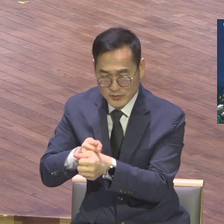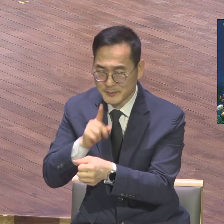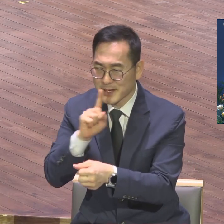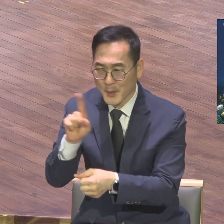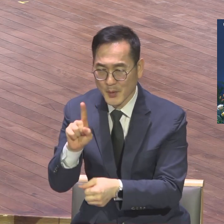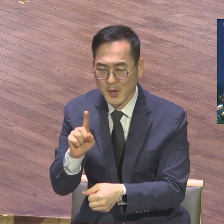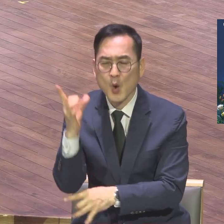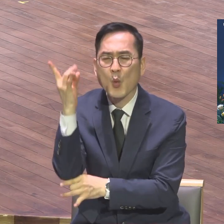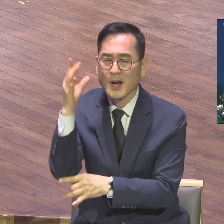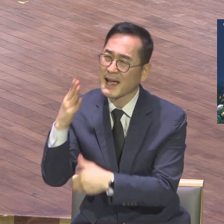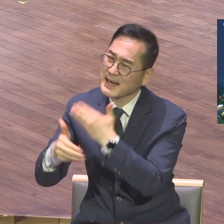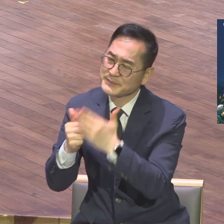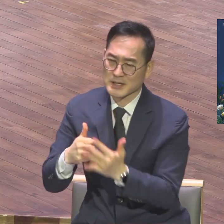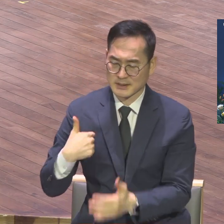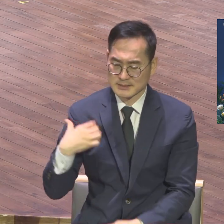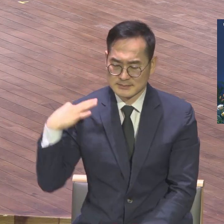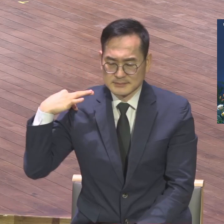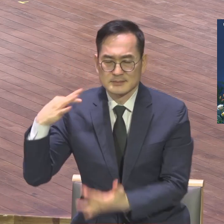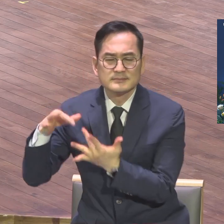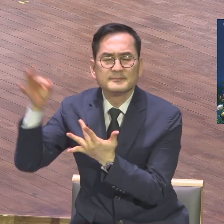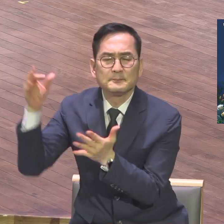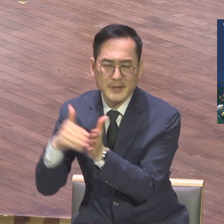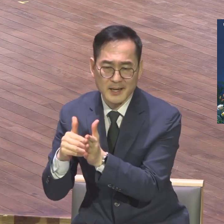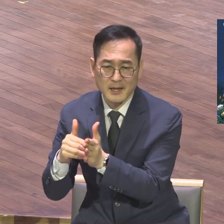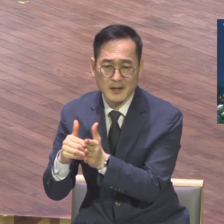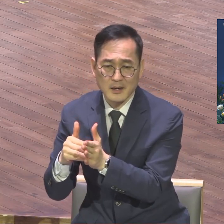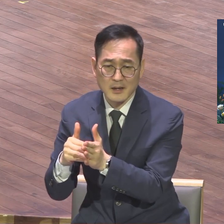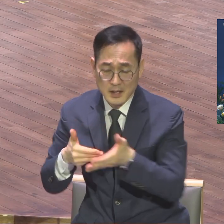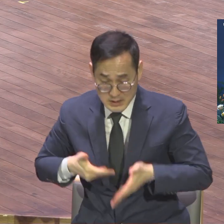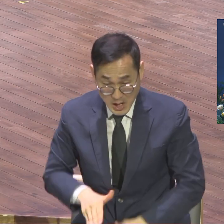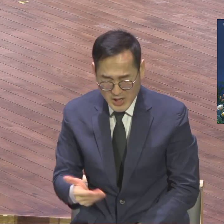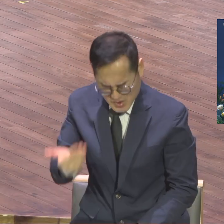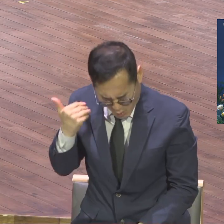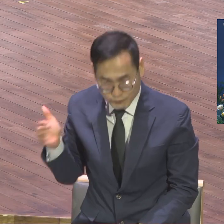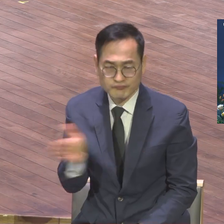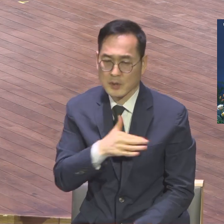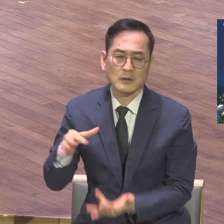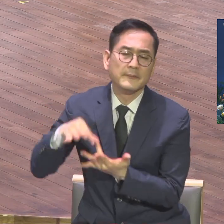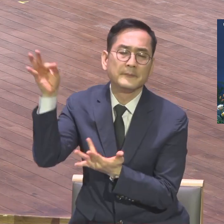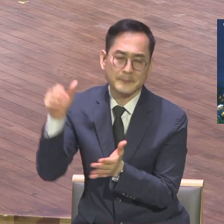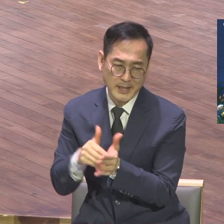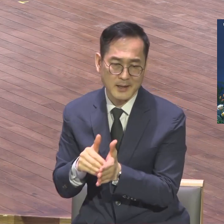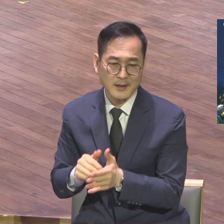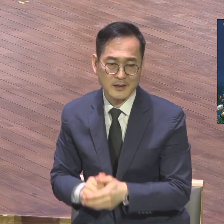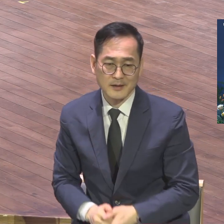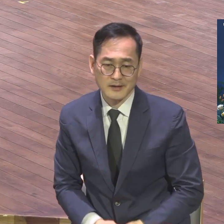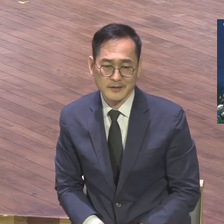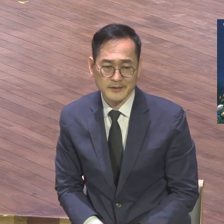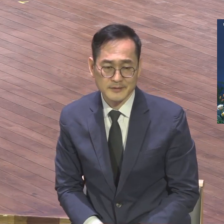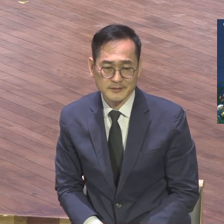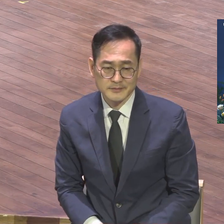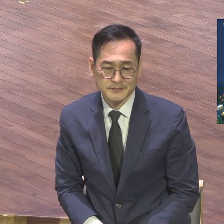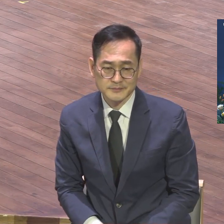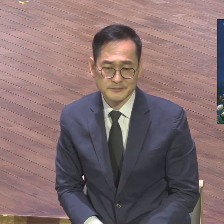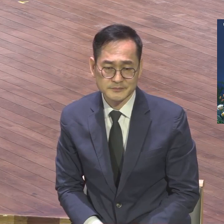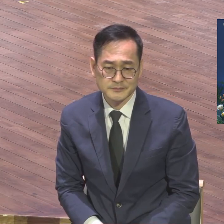택하사 처음부터 우리를 택하사 이게 중요합니다. 처음부터 우리를 택하사 거룩한